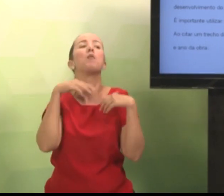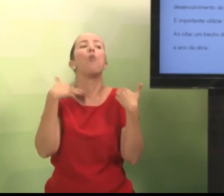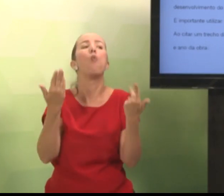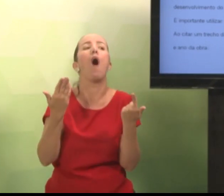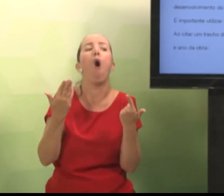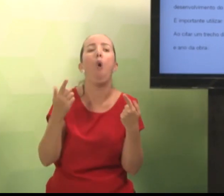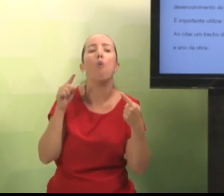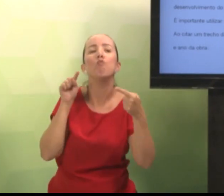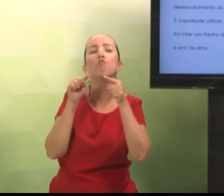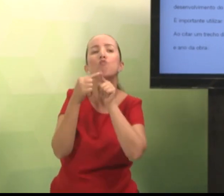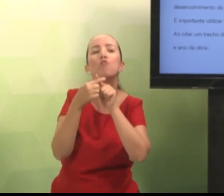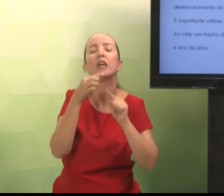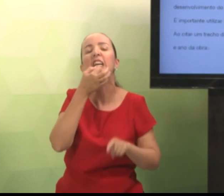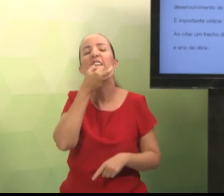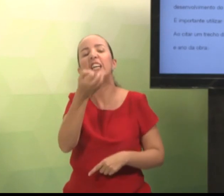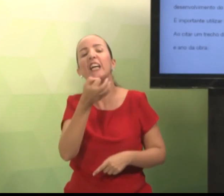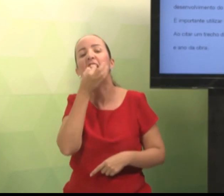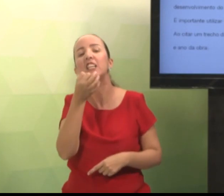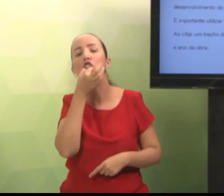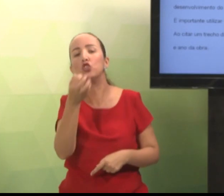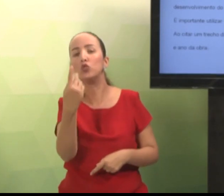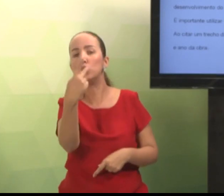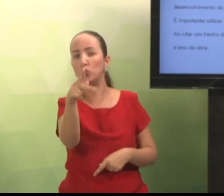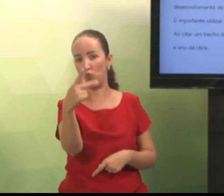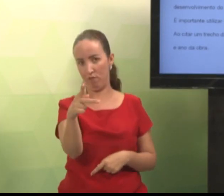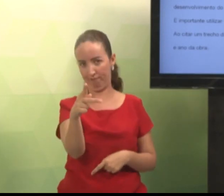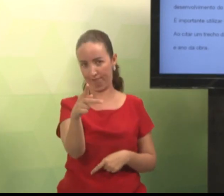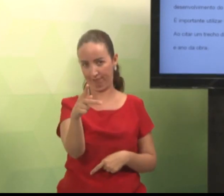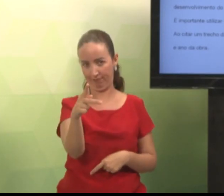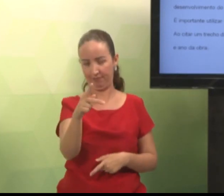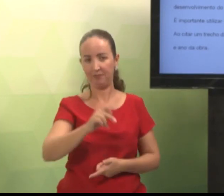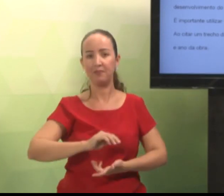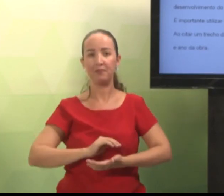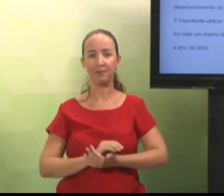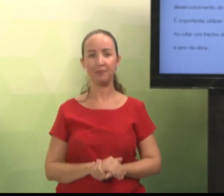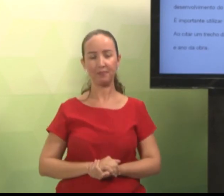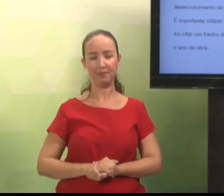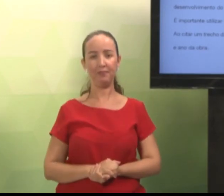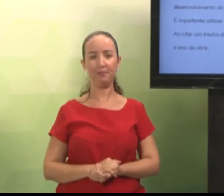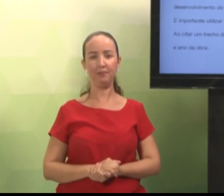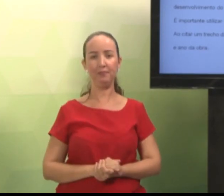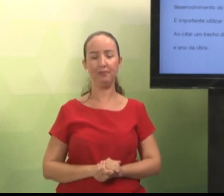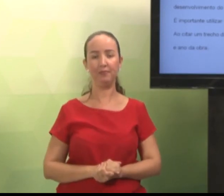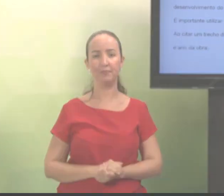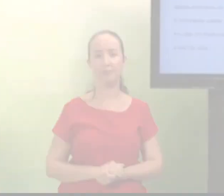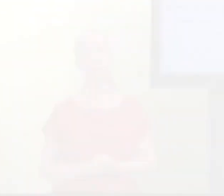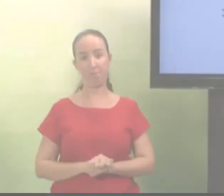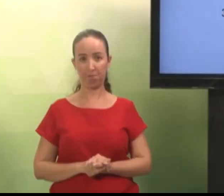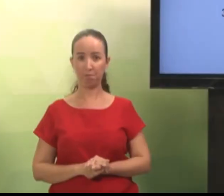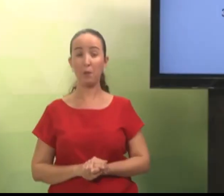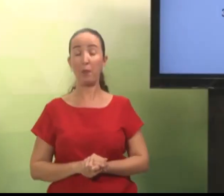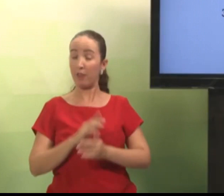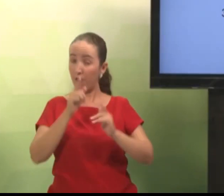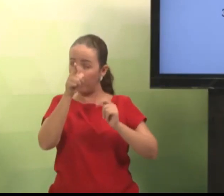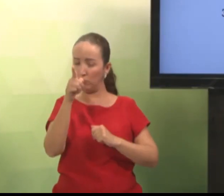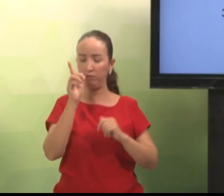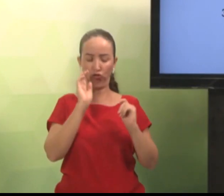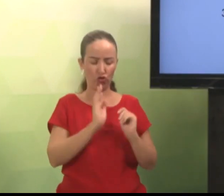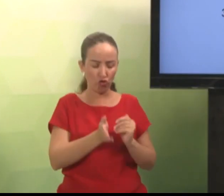delongar. É no máximo três. O referencial é no máximo três laudos. De forma que as pessoas que forem ler. Compreendam quais são os críticos que